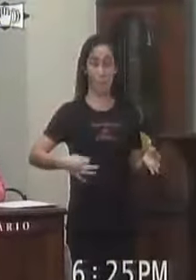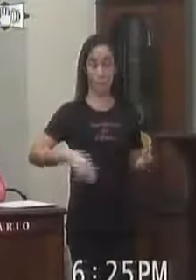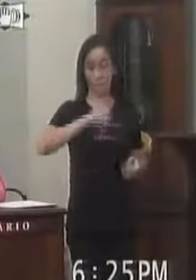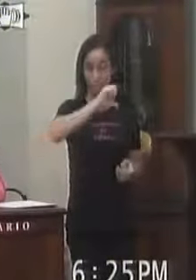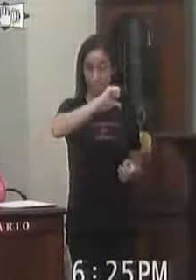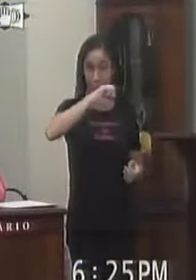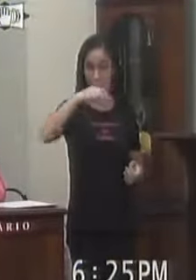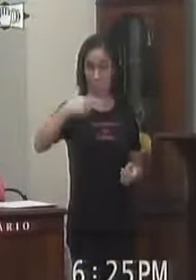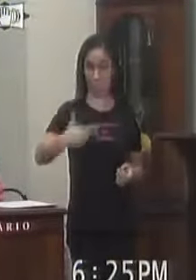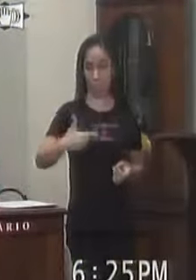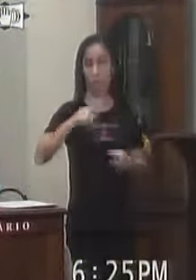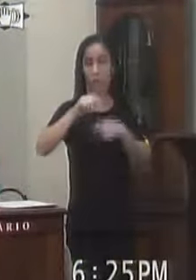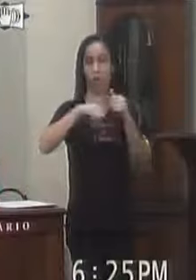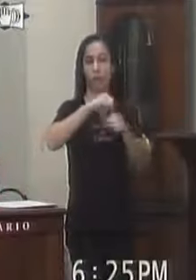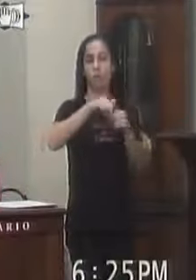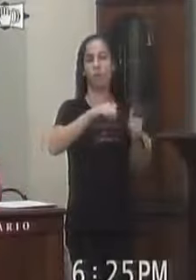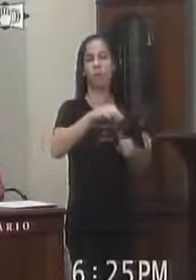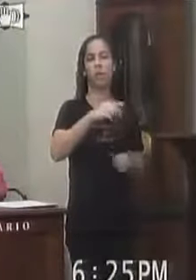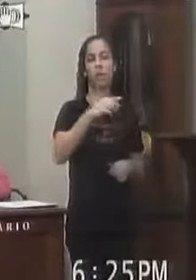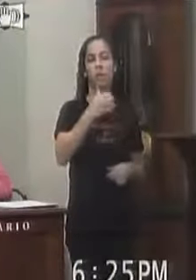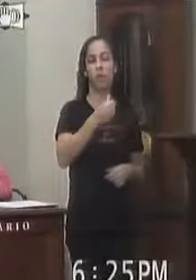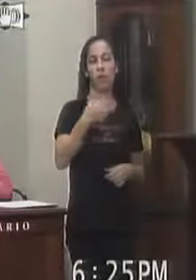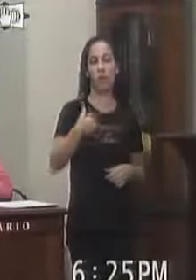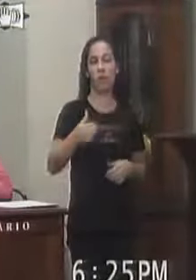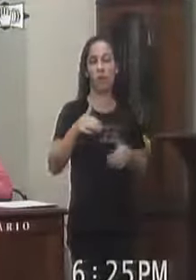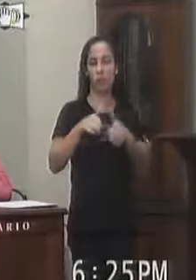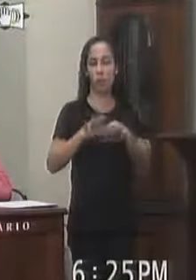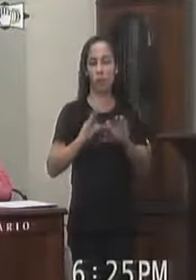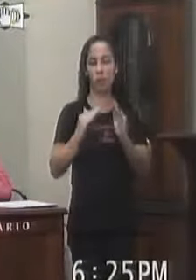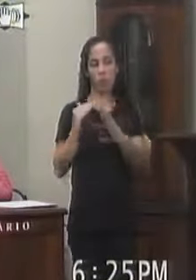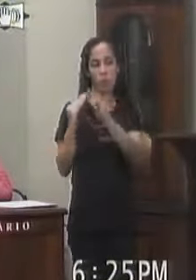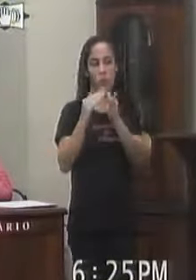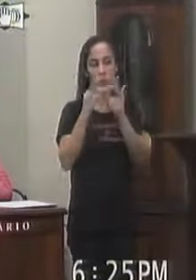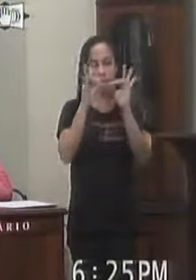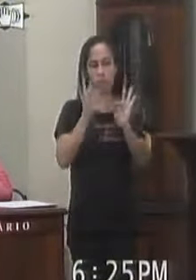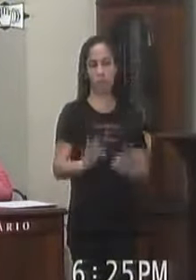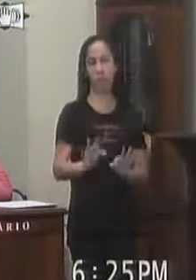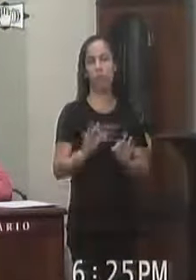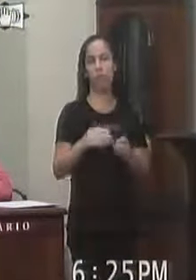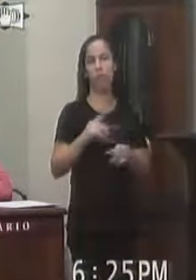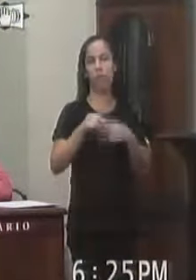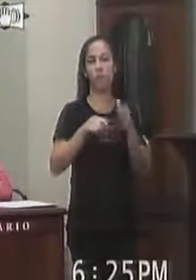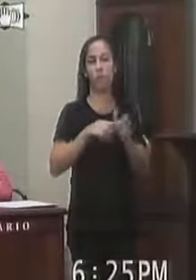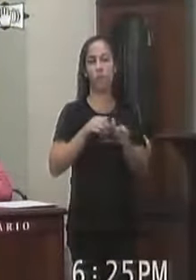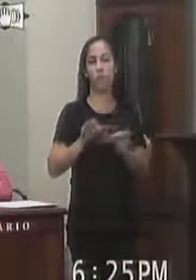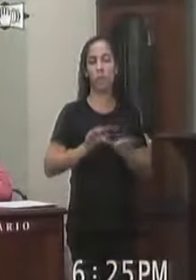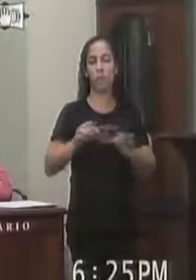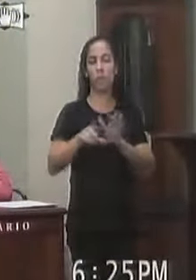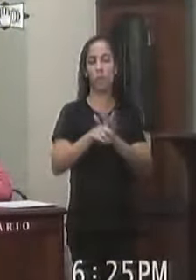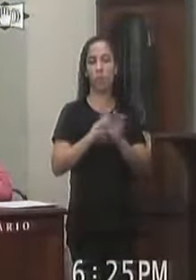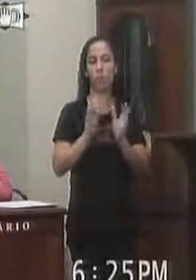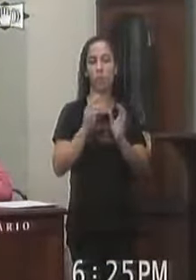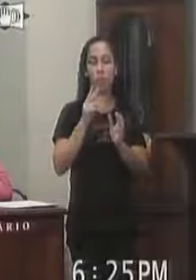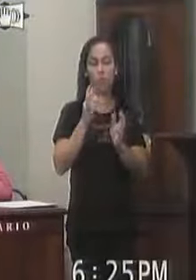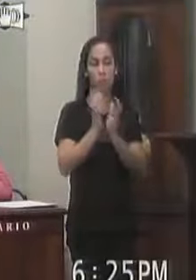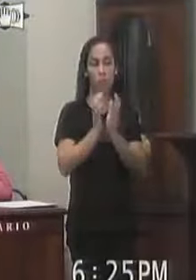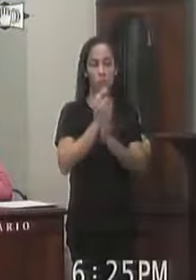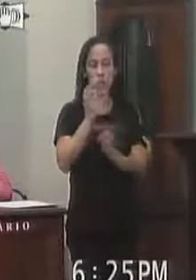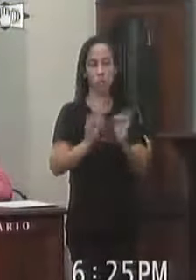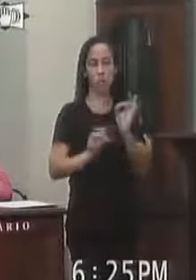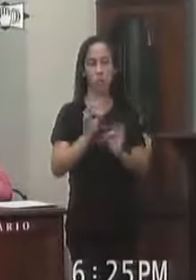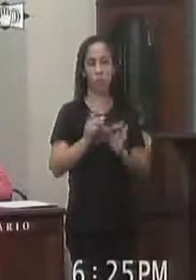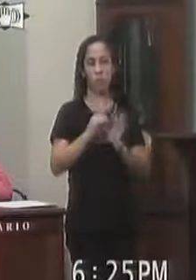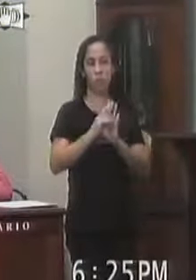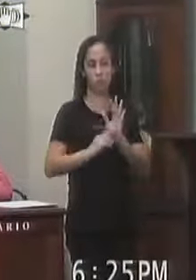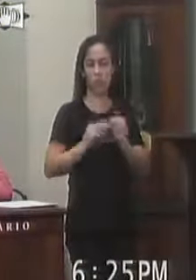cantou Com a região Em 96 Adquiriu uma propriedade E fixou a residência O projeto de resolução Recebeu a devida apreciação Desta comissão Quanto seu aspecto Constitucional Legal e